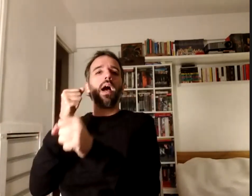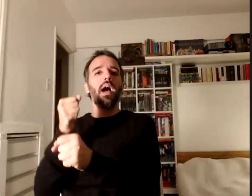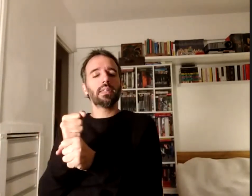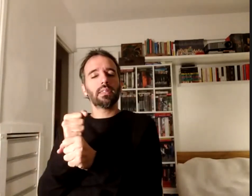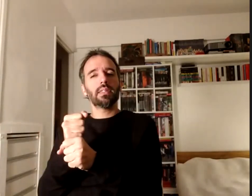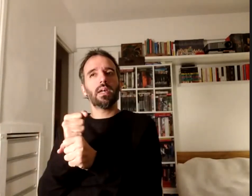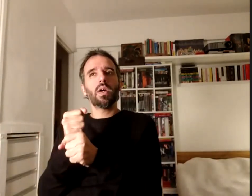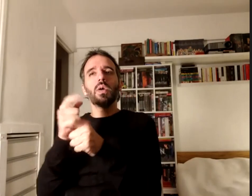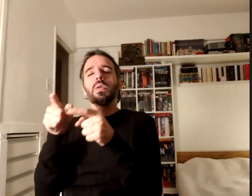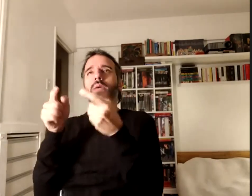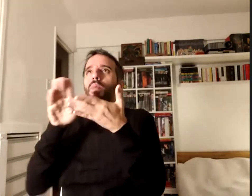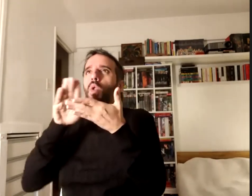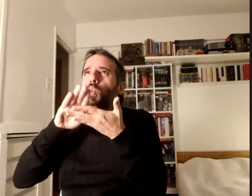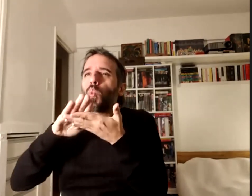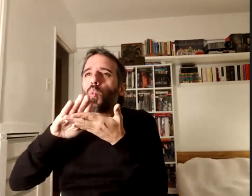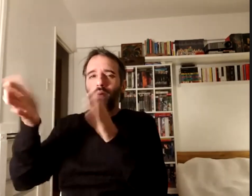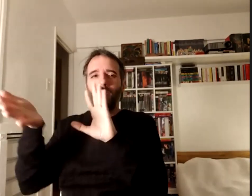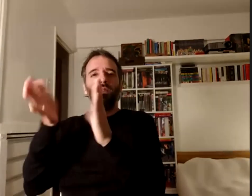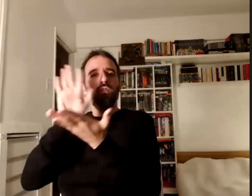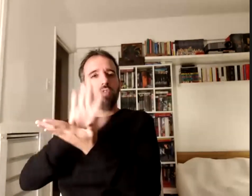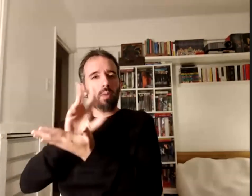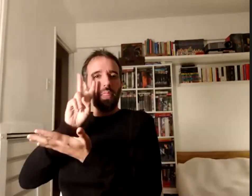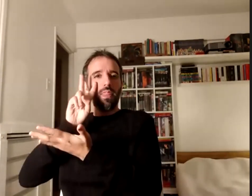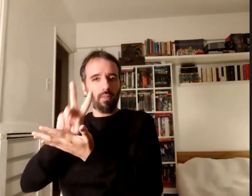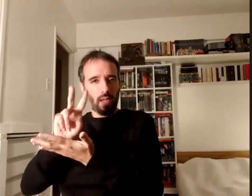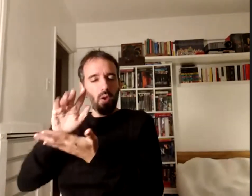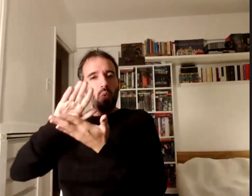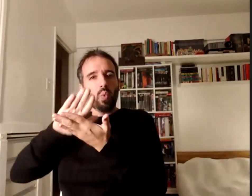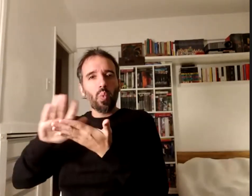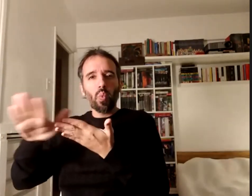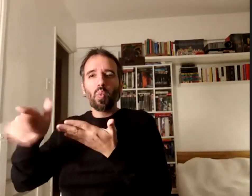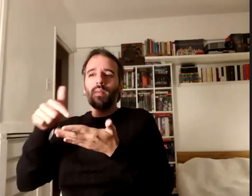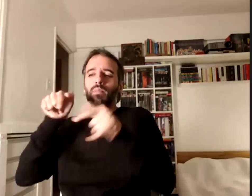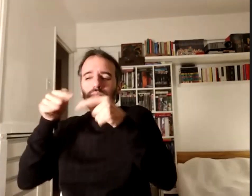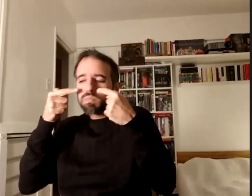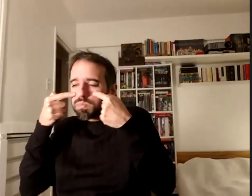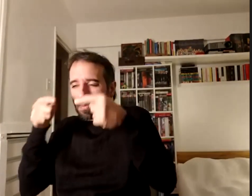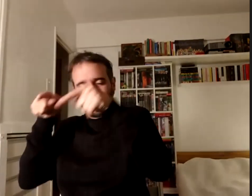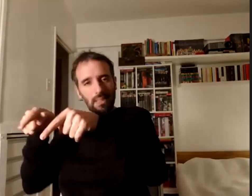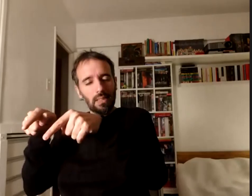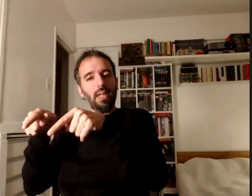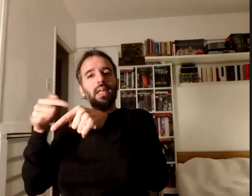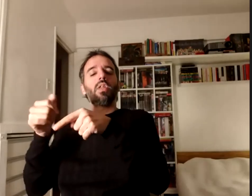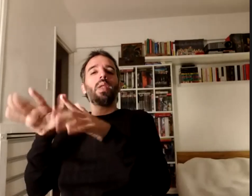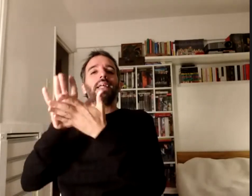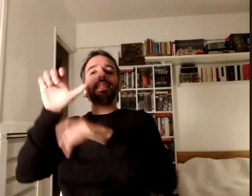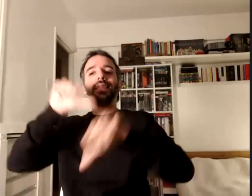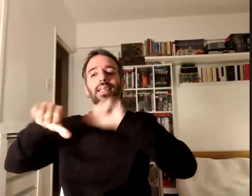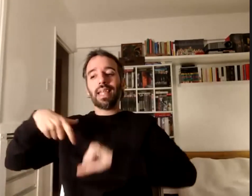nueva mirada y una nueva lectura en donde las ciencias sociales y humanas tienen mucho para decir